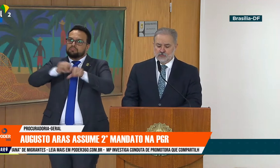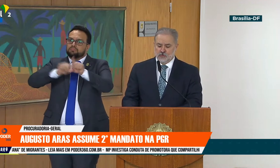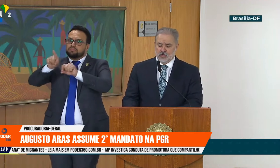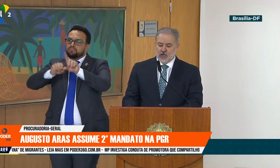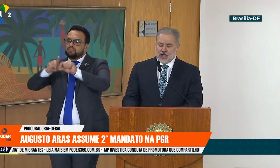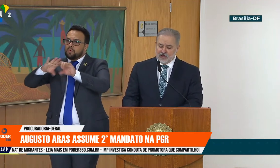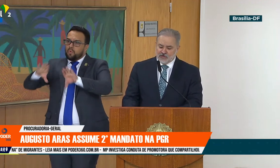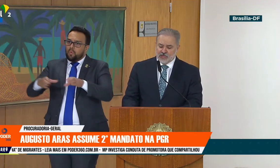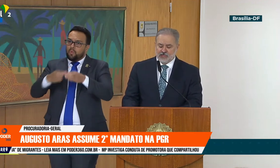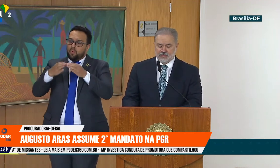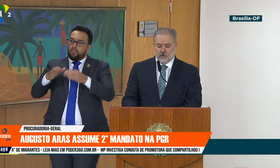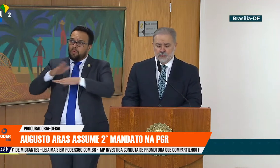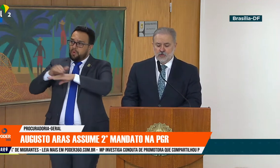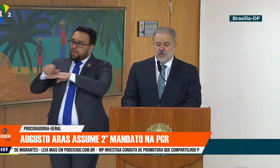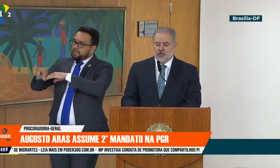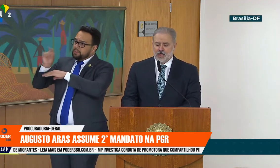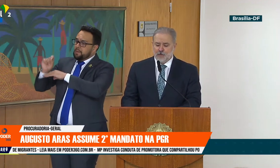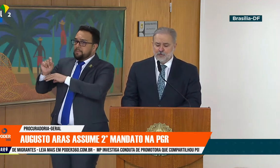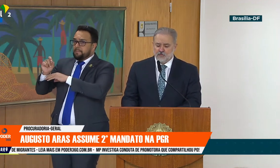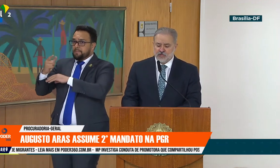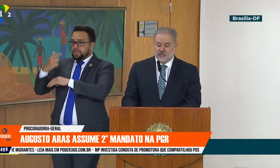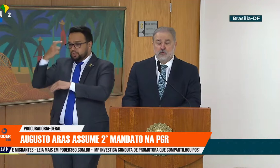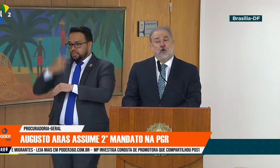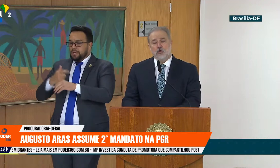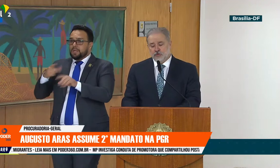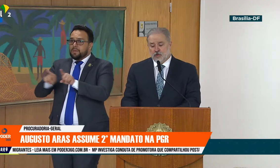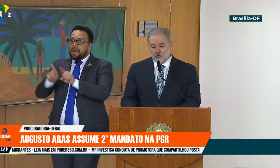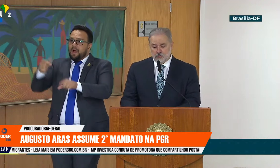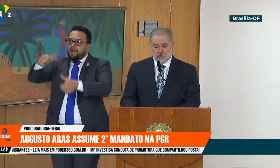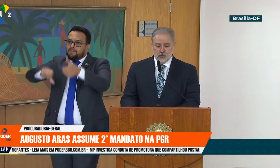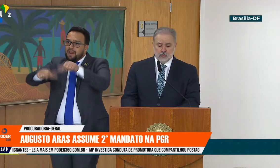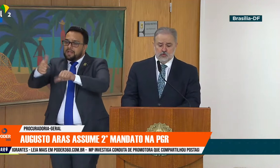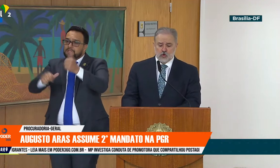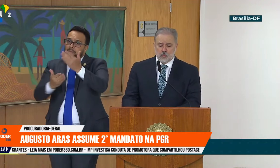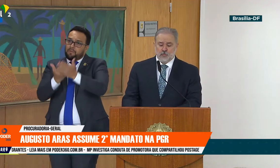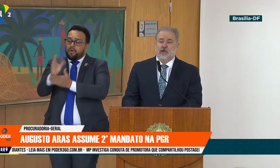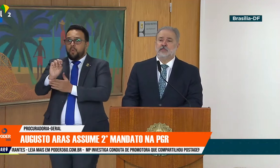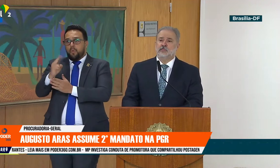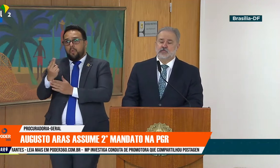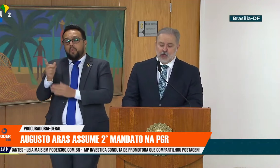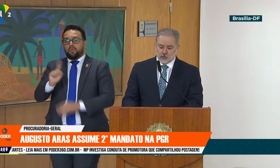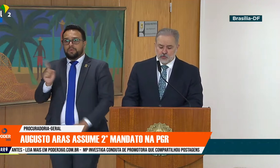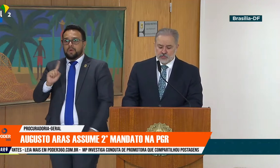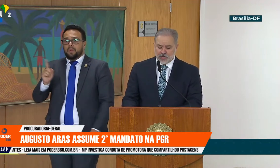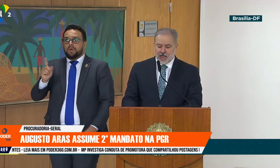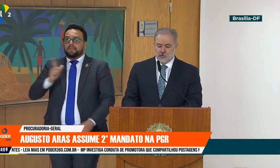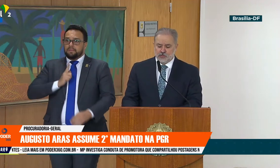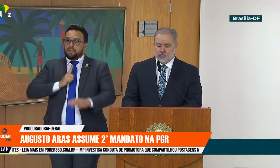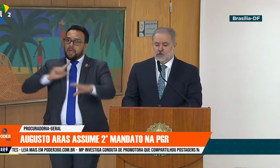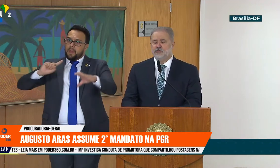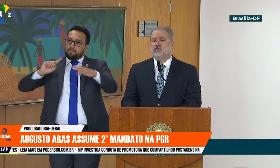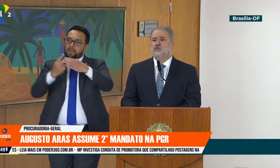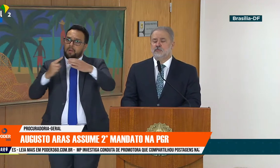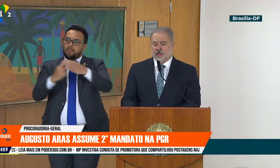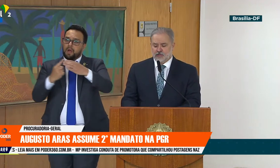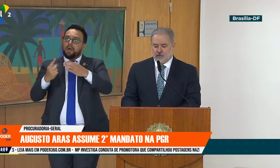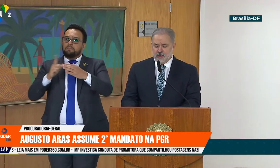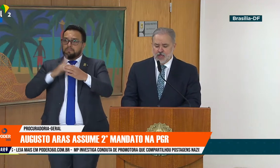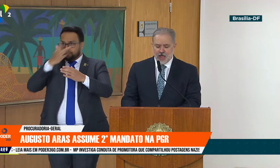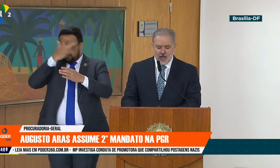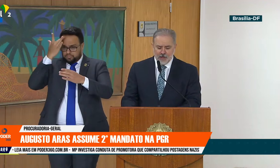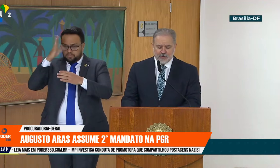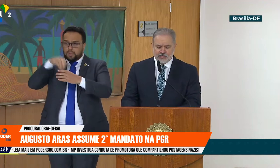indicação, a avaliação e a aprovação, ou não, dos ocupantes de altos cargos que não se